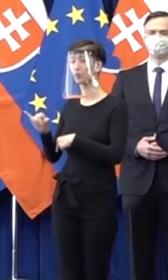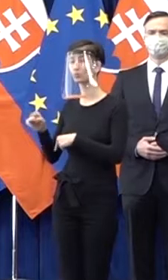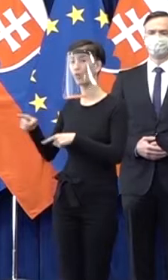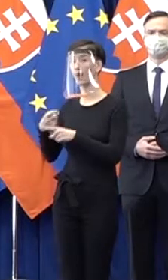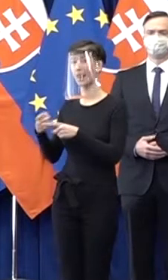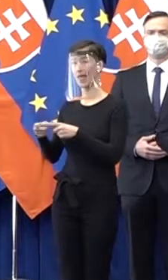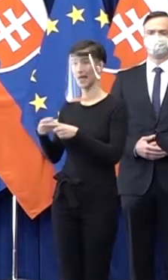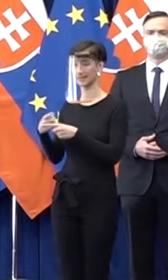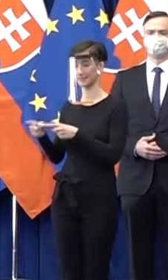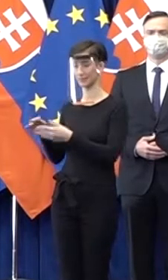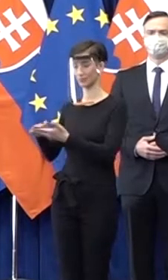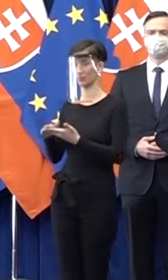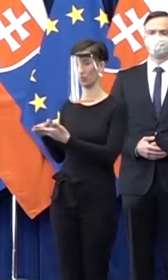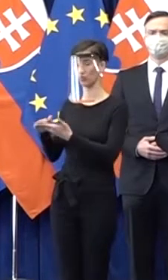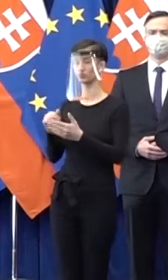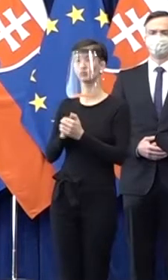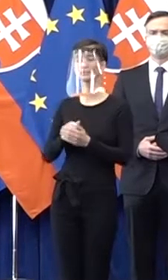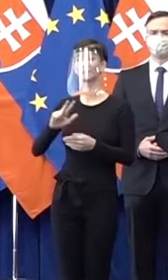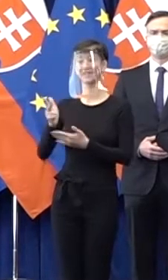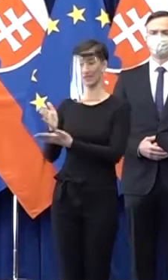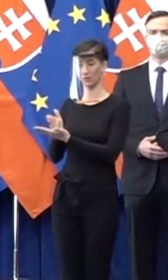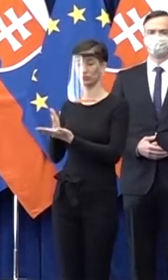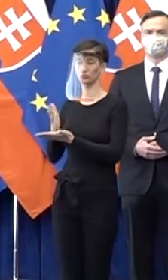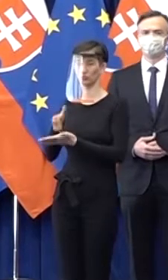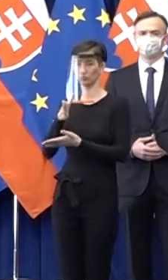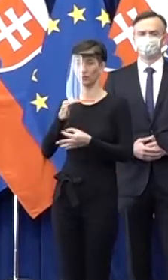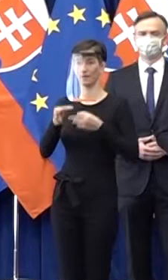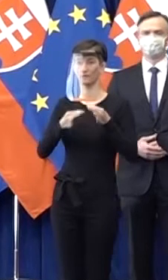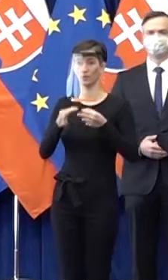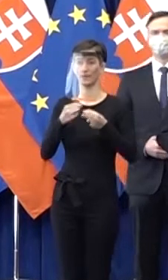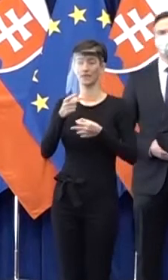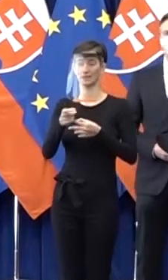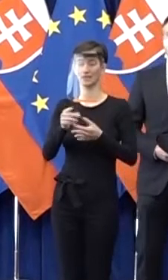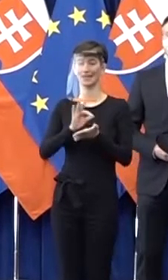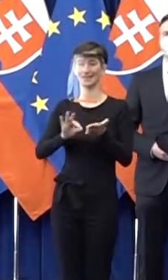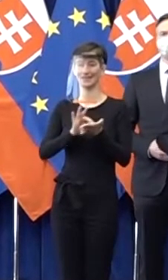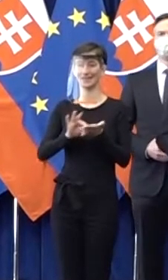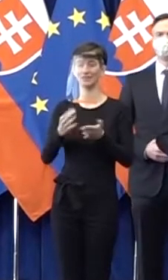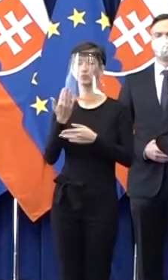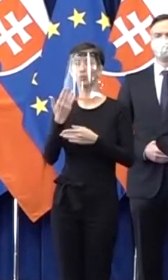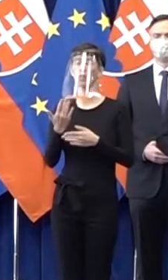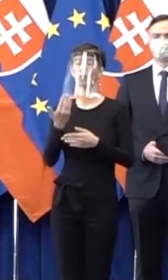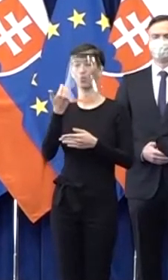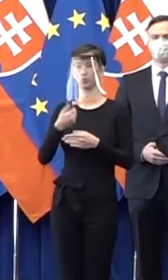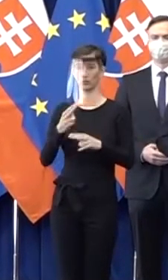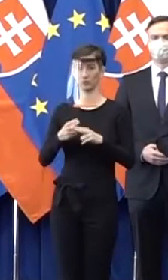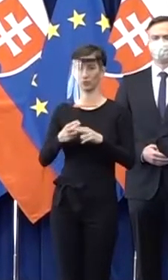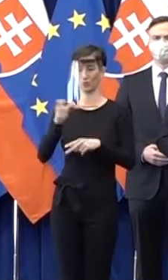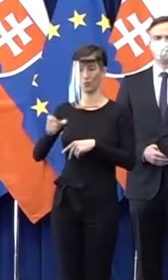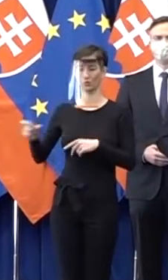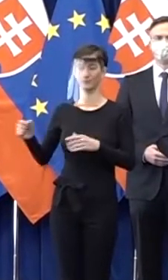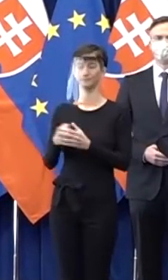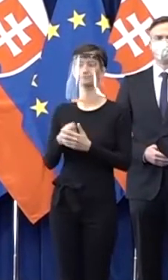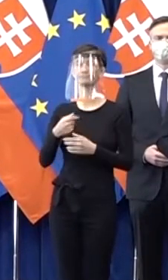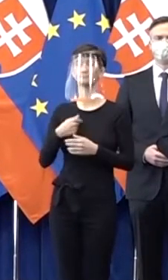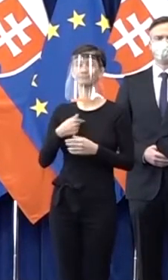v tretej časti vás oboznávime aj s aktuálnymi výsledkami testovania na koronavírus. Vítam tiež podpredsedu Vlády